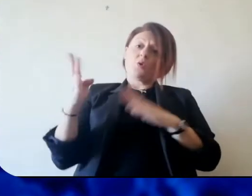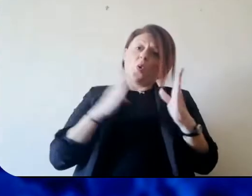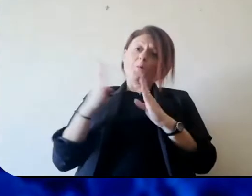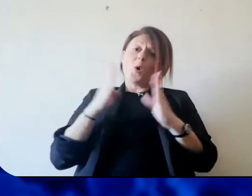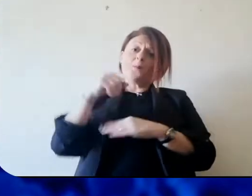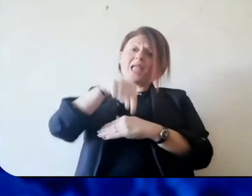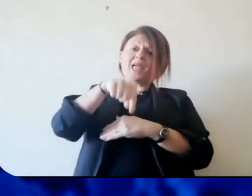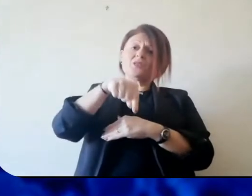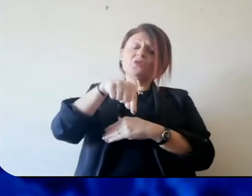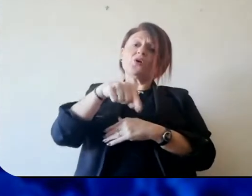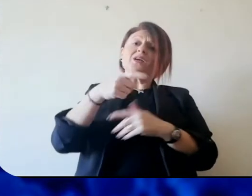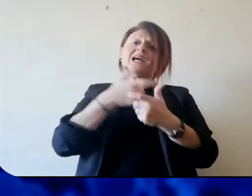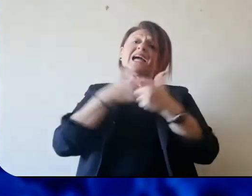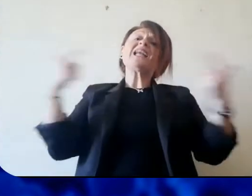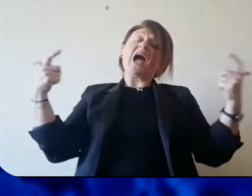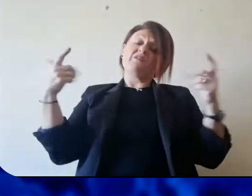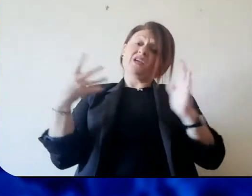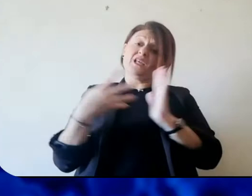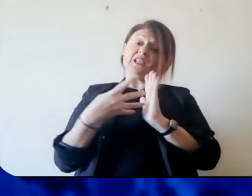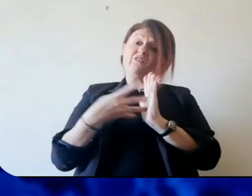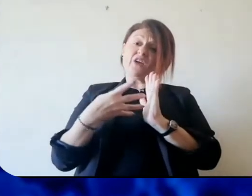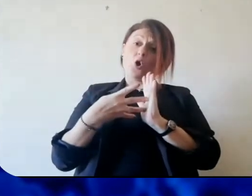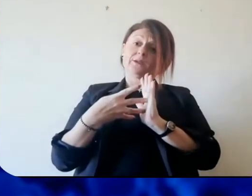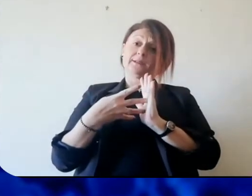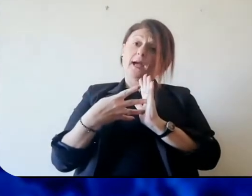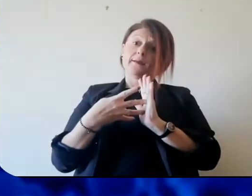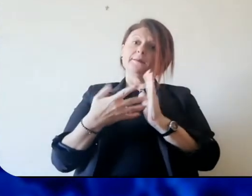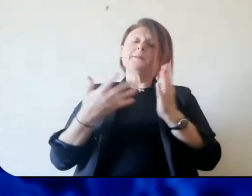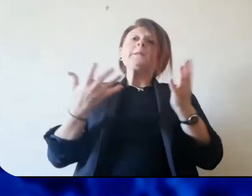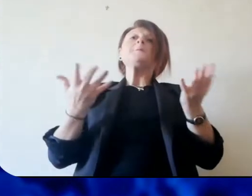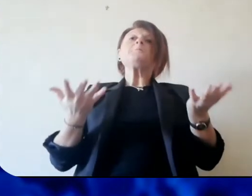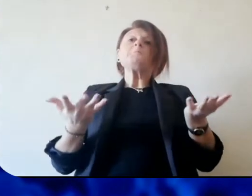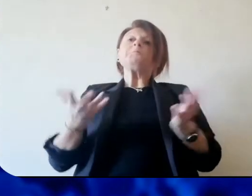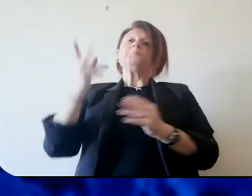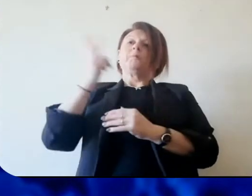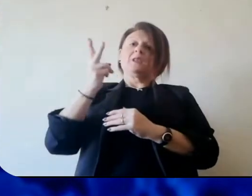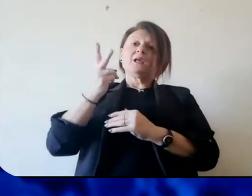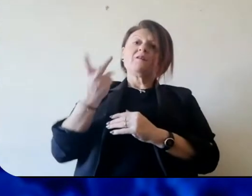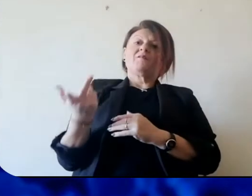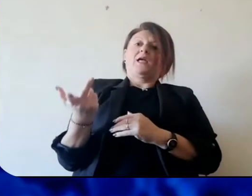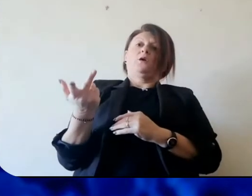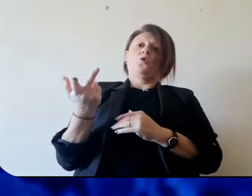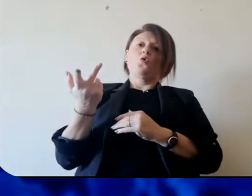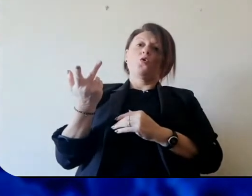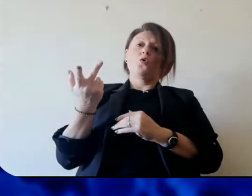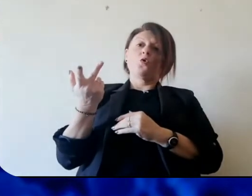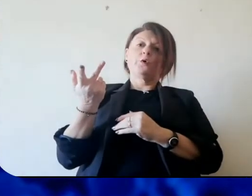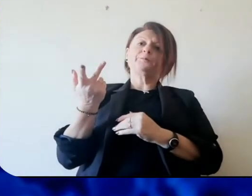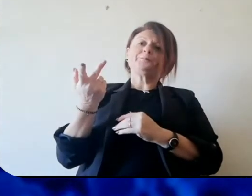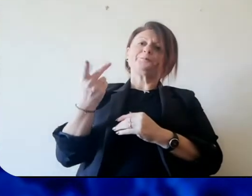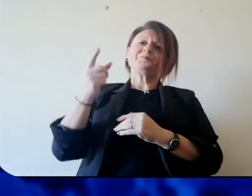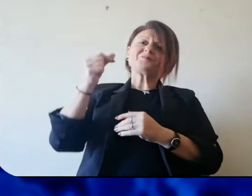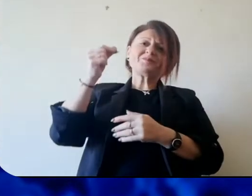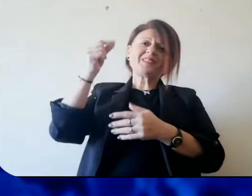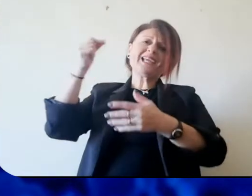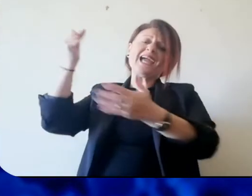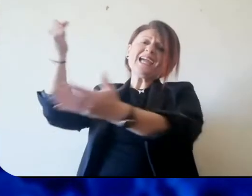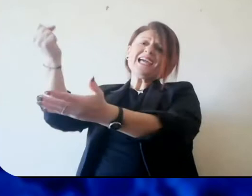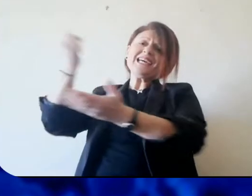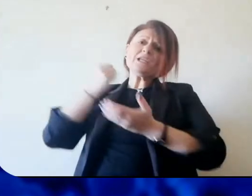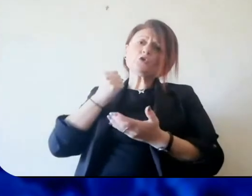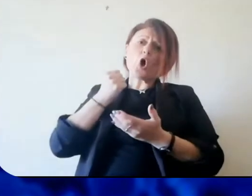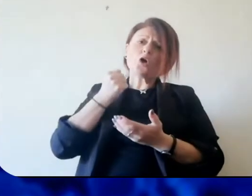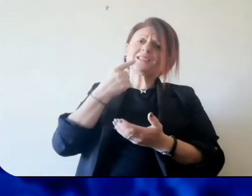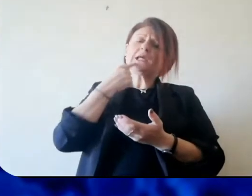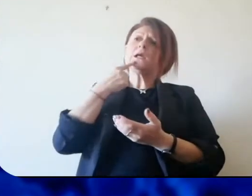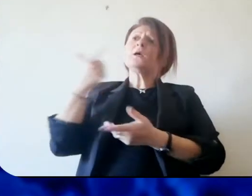e che sono veramente in questo momento in una situazione di gravissima difficoltà. Noi attraverso anche le risorse che stiamo